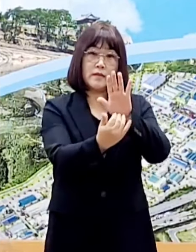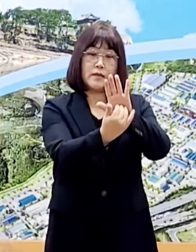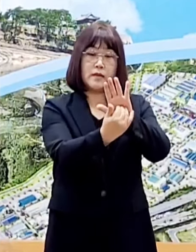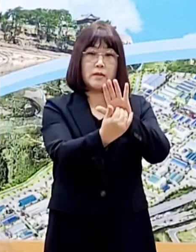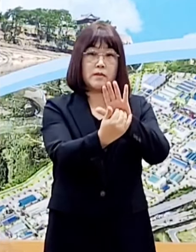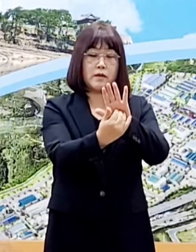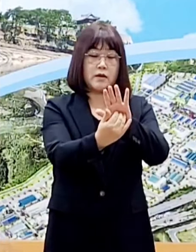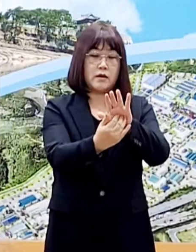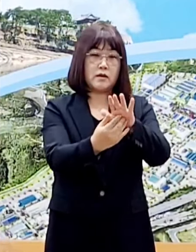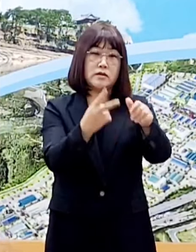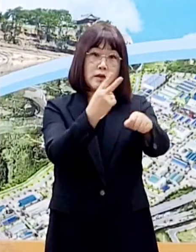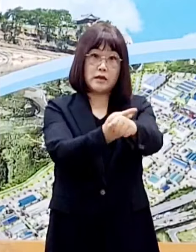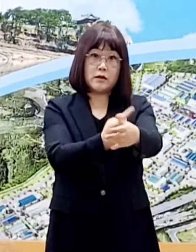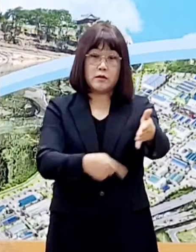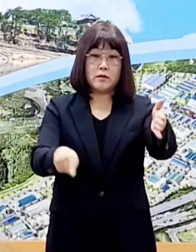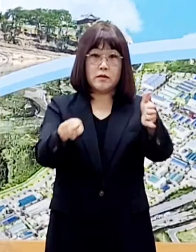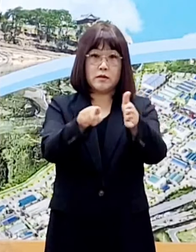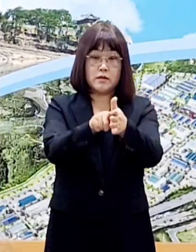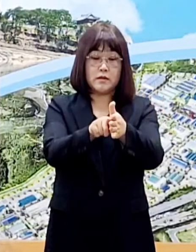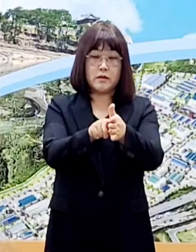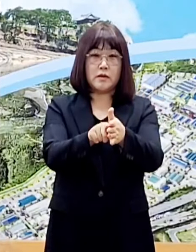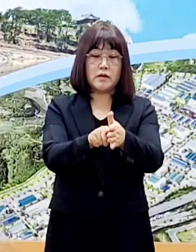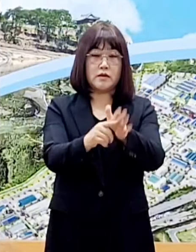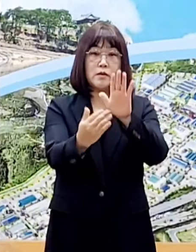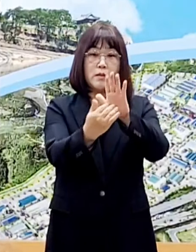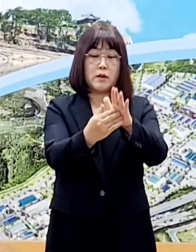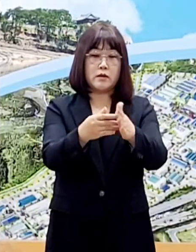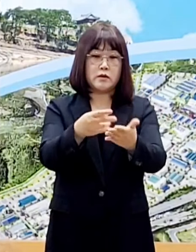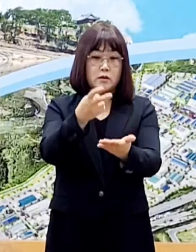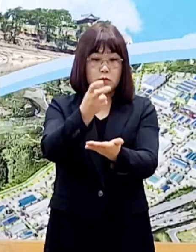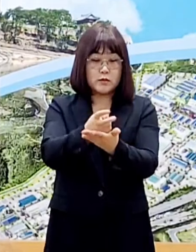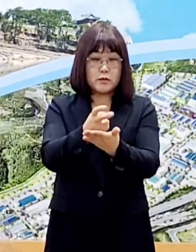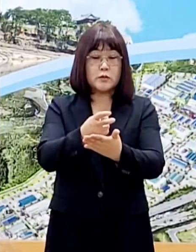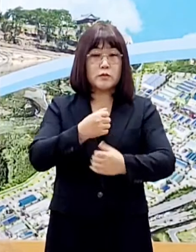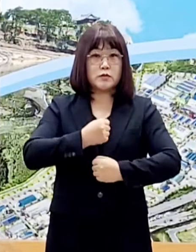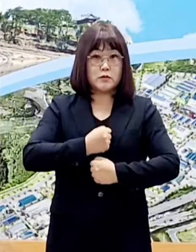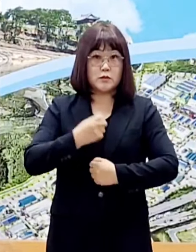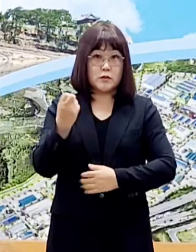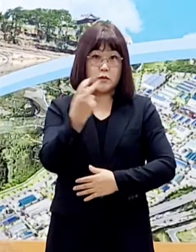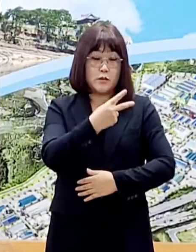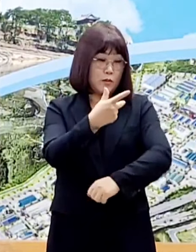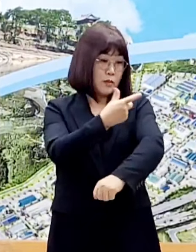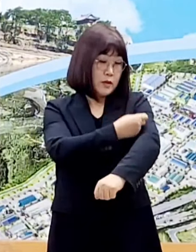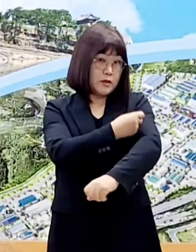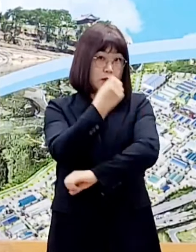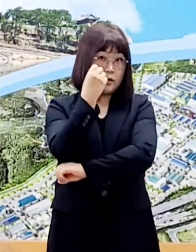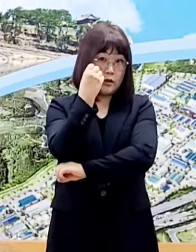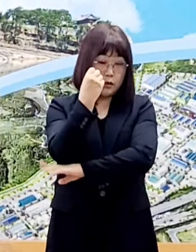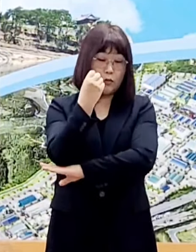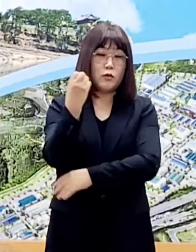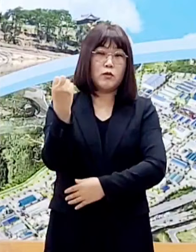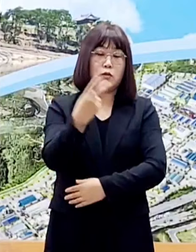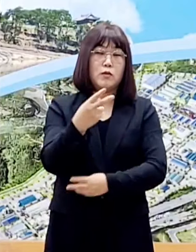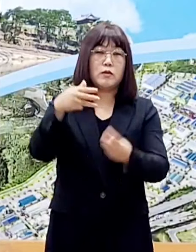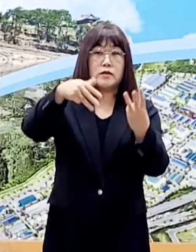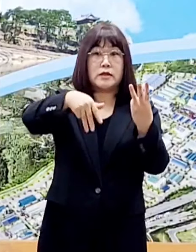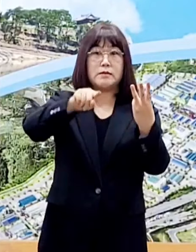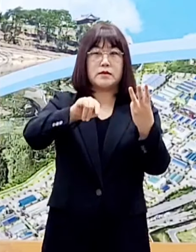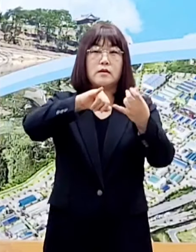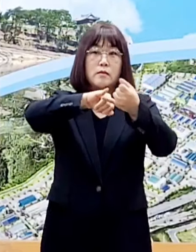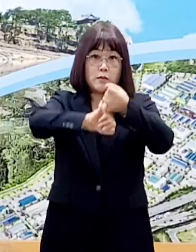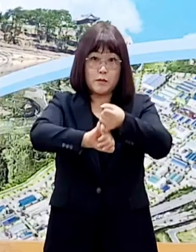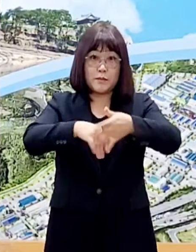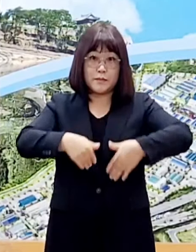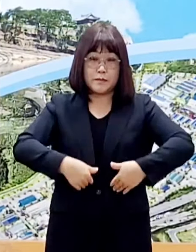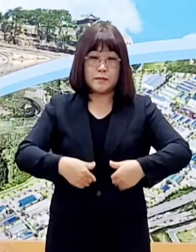및 전파 차단을 위해서는 방역수칙 준수와 함께 백신 기본접종 및 3차 접종이 반드시